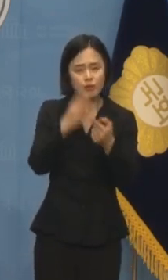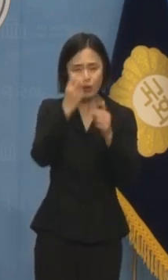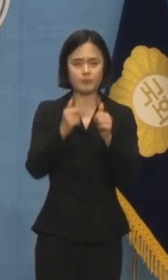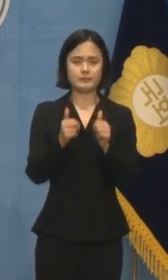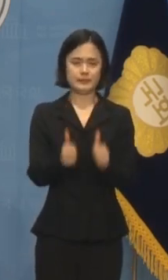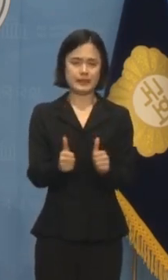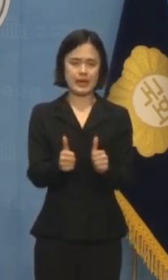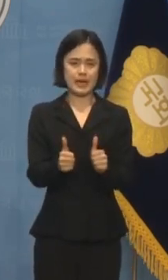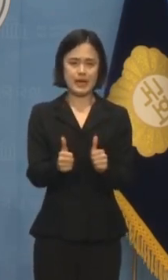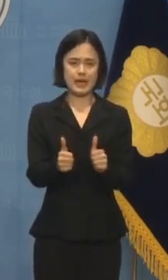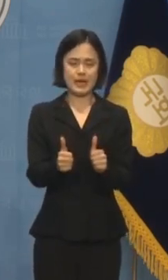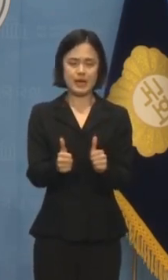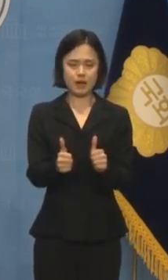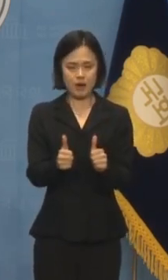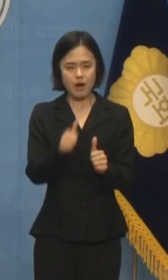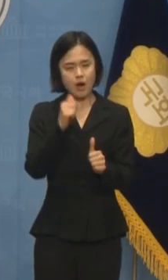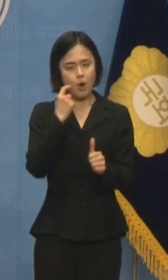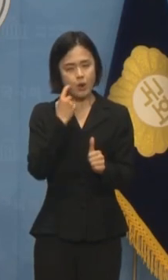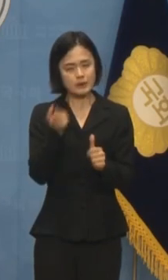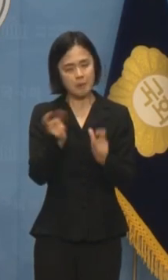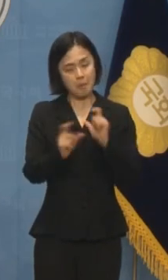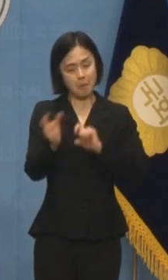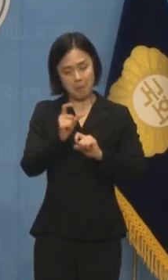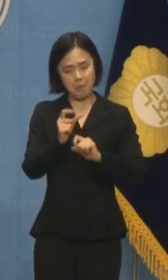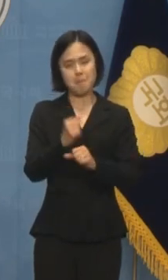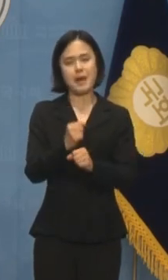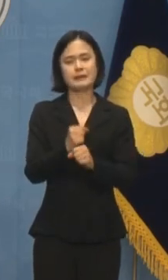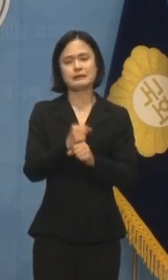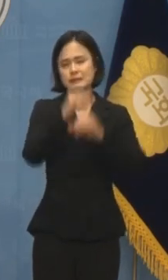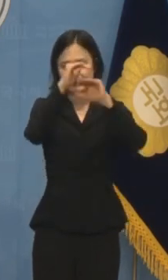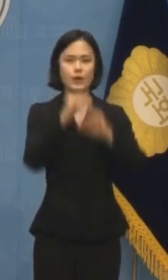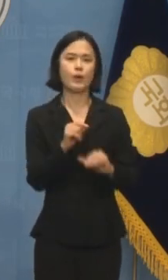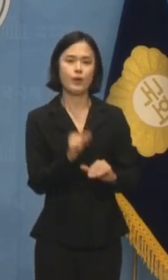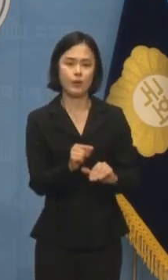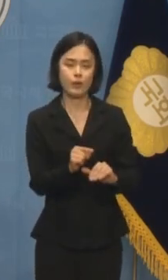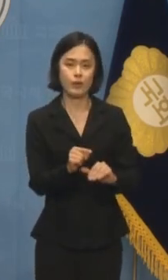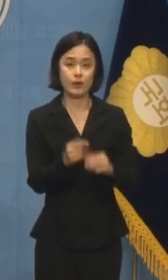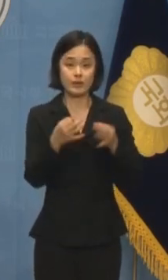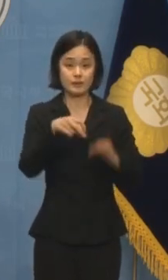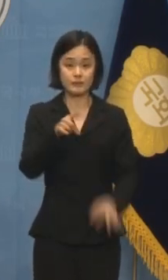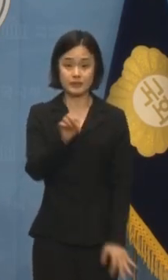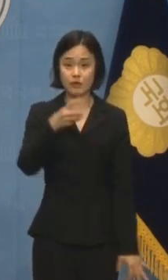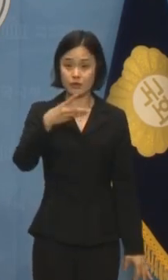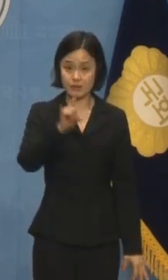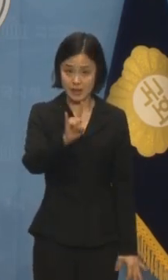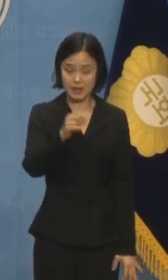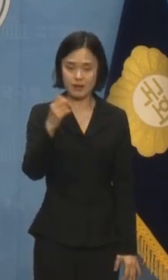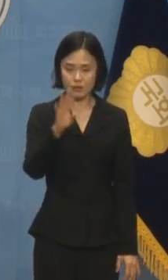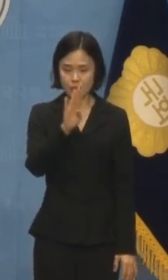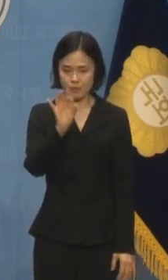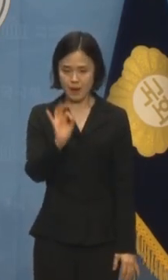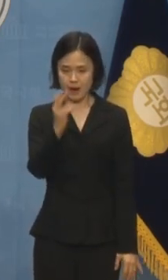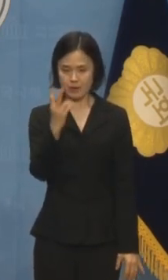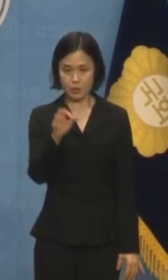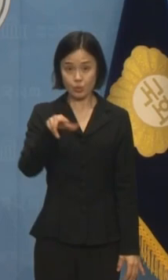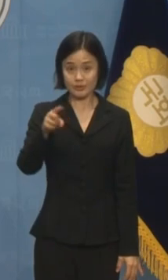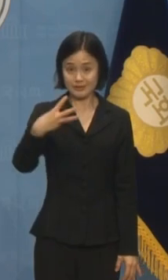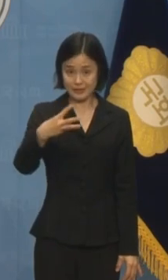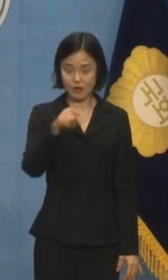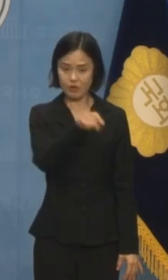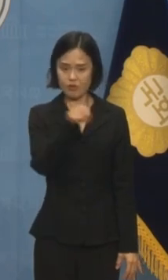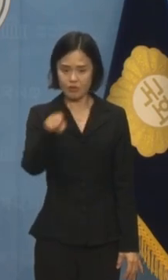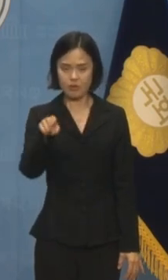모래성의 재료는 주가 조작 정과자 김성태와 공범 방용철 안부수의 거짓